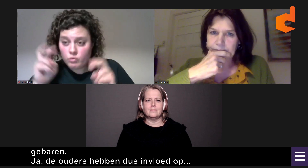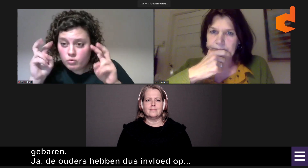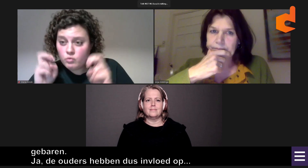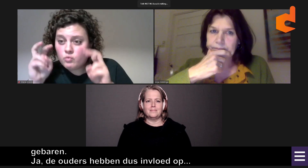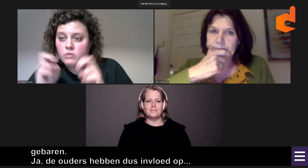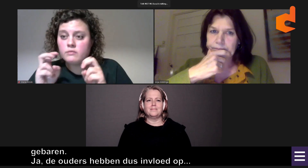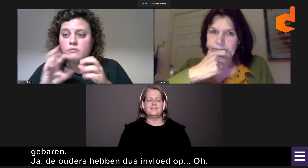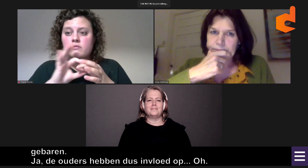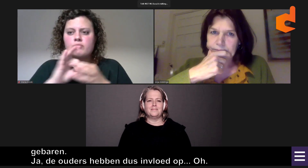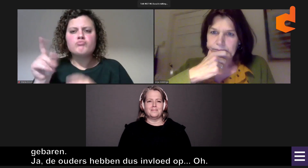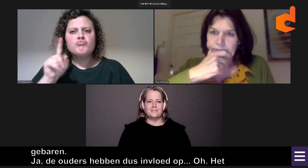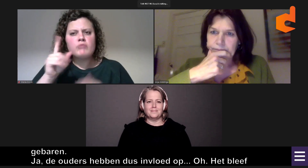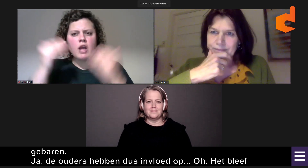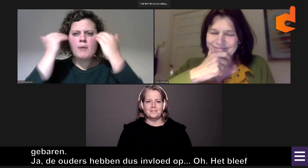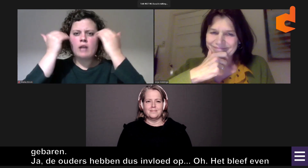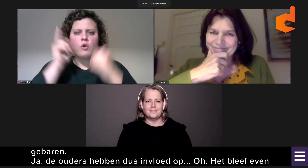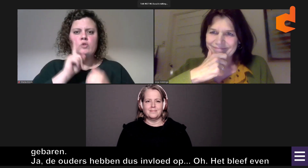Oh, het bleef even vasthangen.